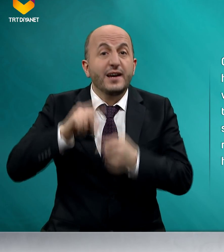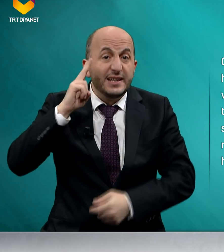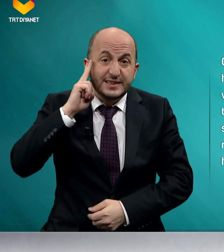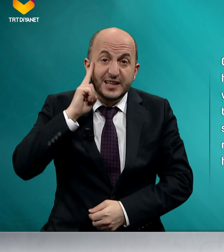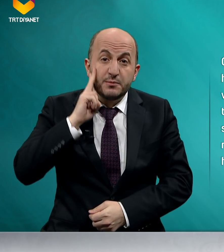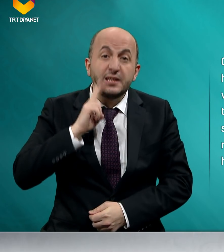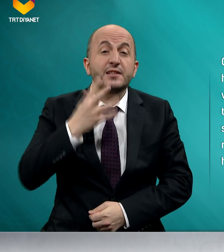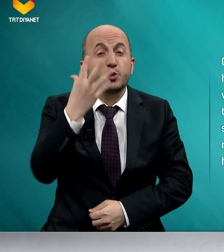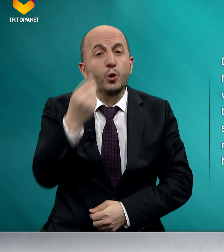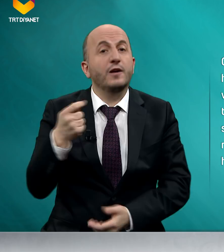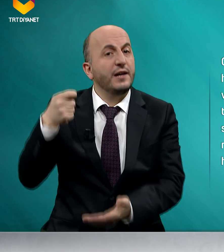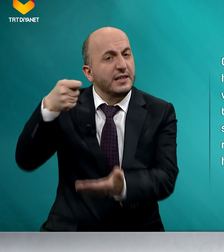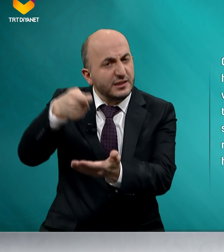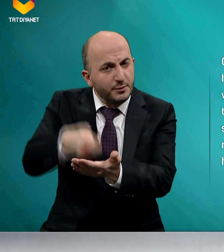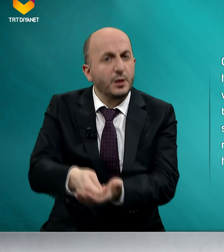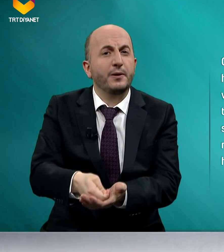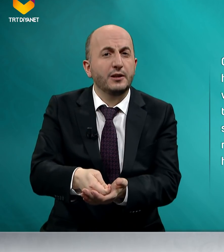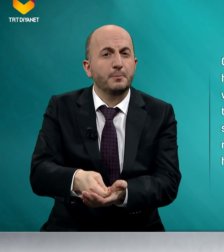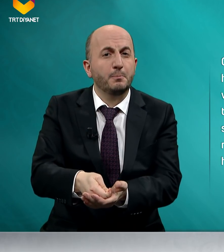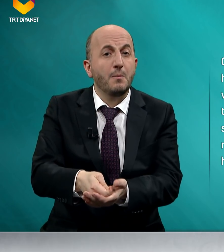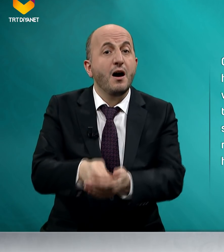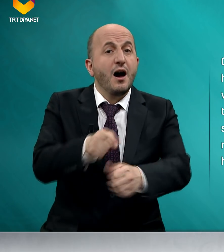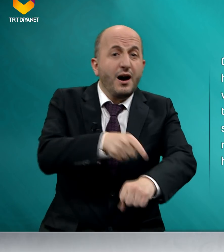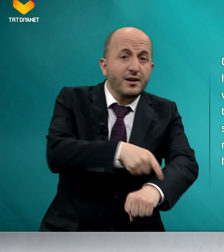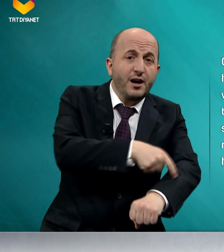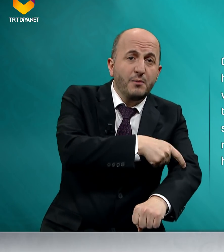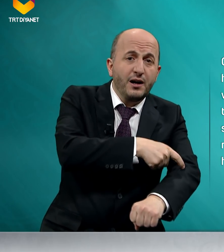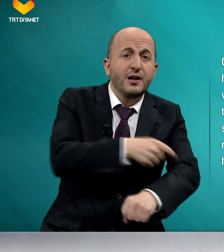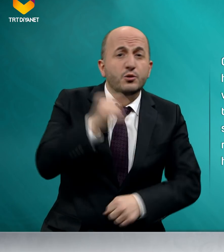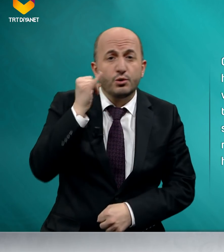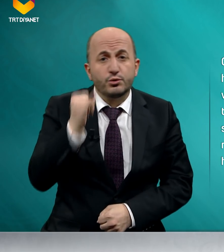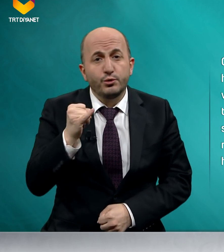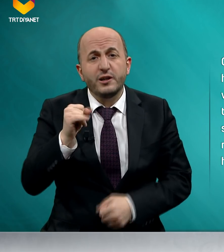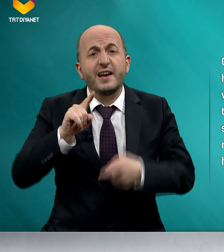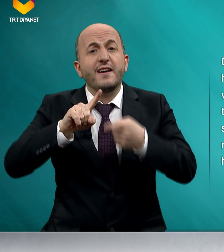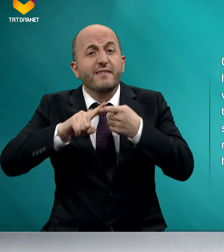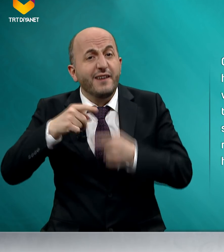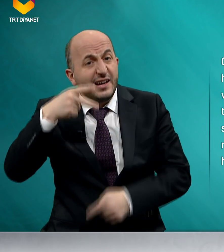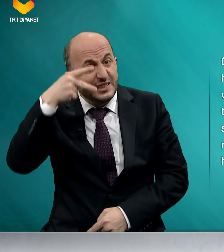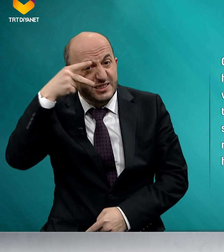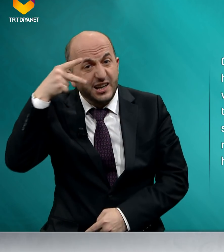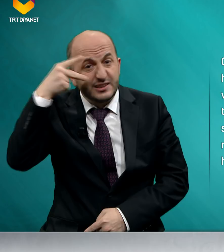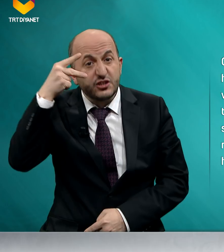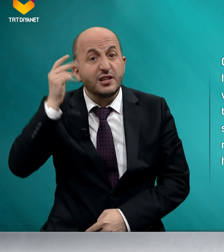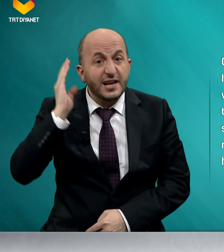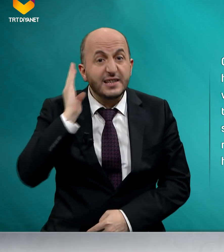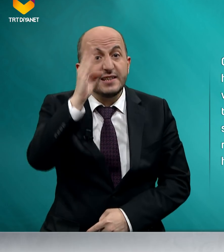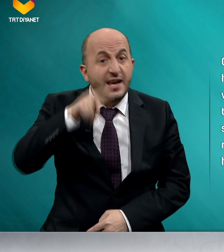temiz olana yatırım yapalım. Harama, kötülüğe ve sahteciliğe giden